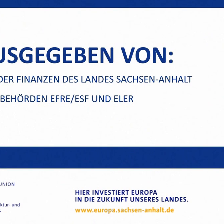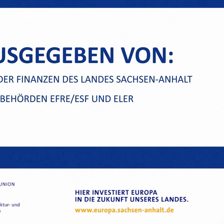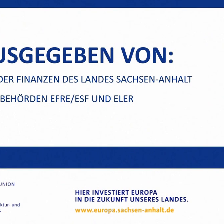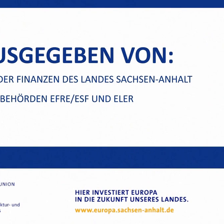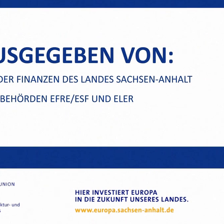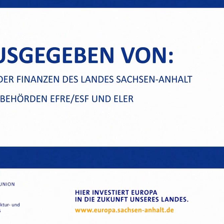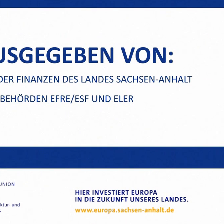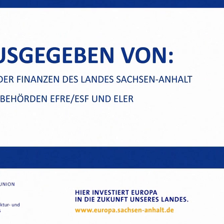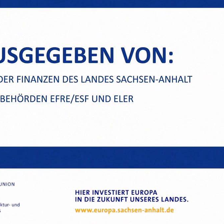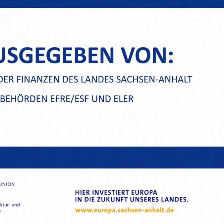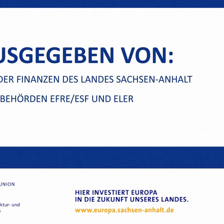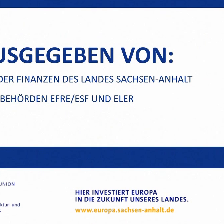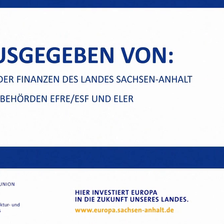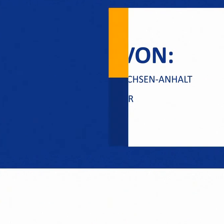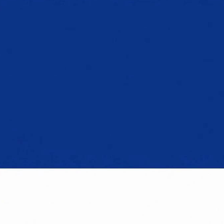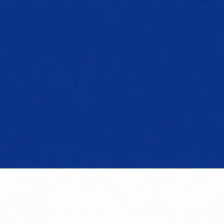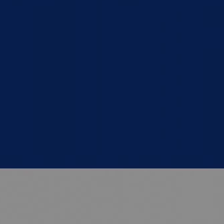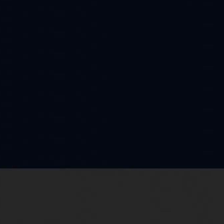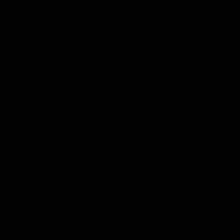Untertitelung Audioqualität ist. Eine